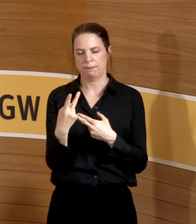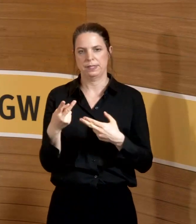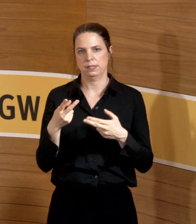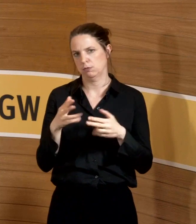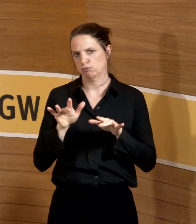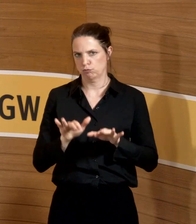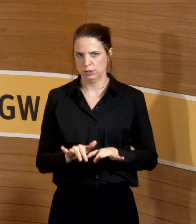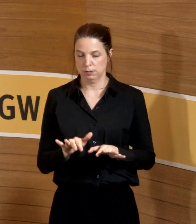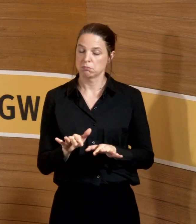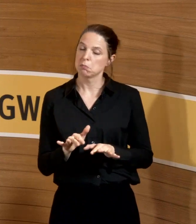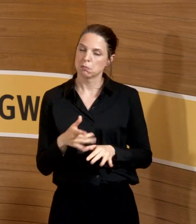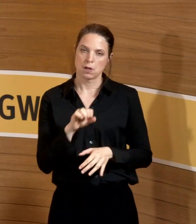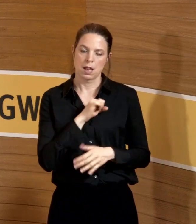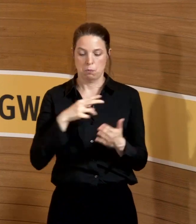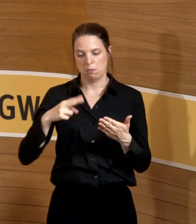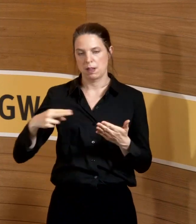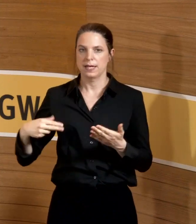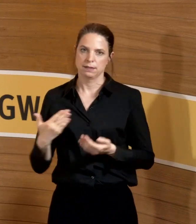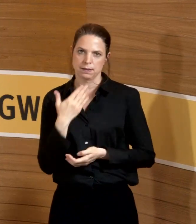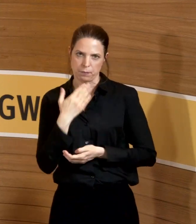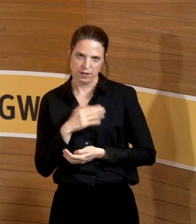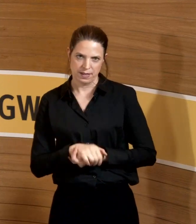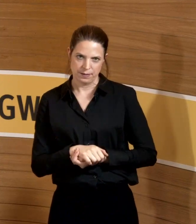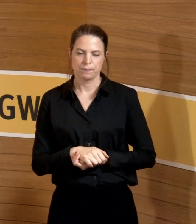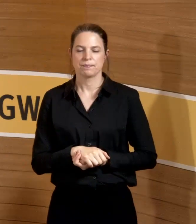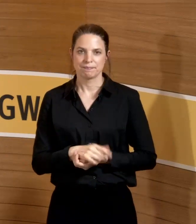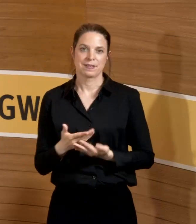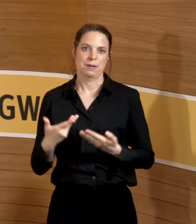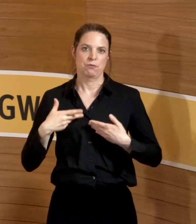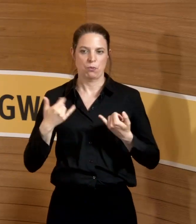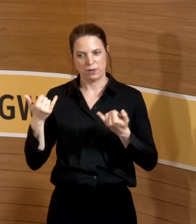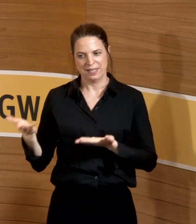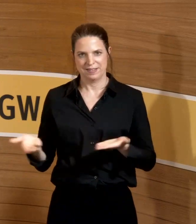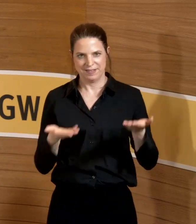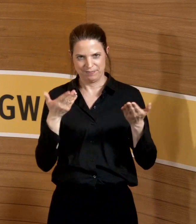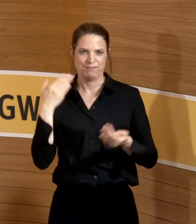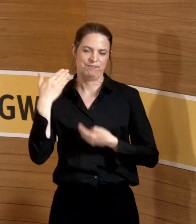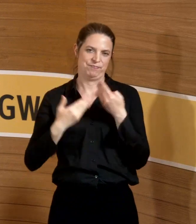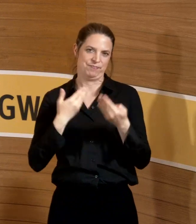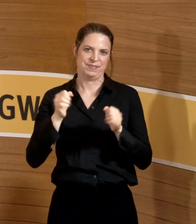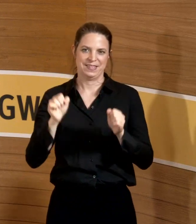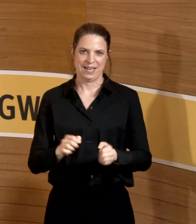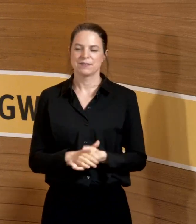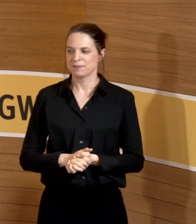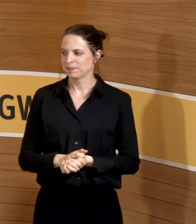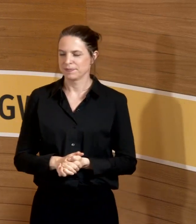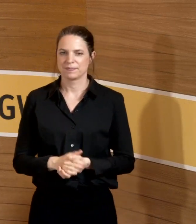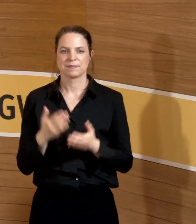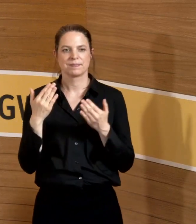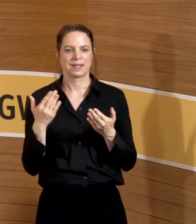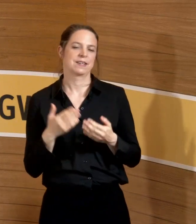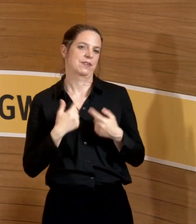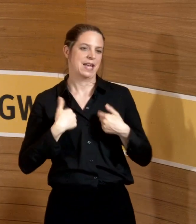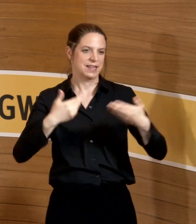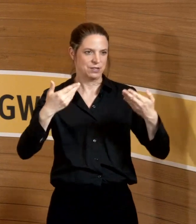lesenswerten Beitrag. Umso mehr freue ich mich dann jetzt über Ihren Beitrag hier. Ja, dann darf ich Sie auch ganz